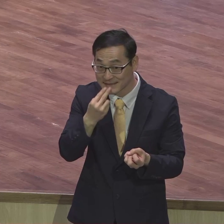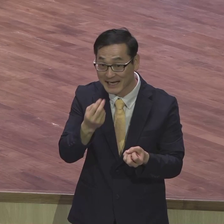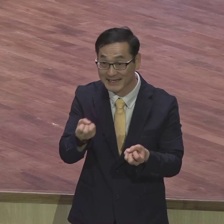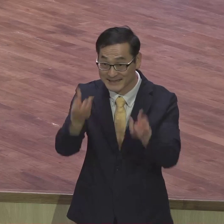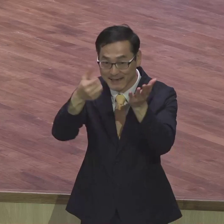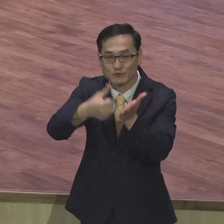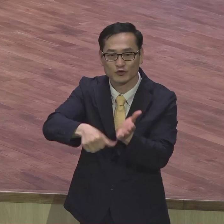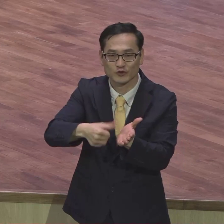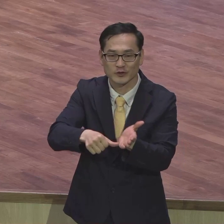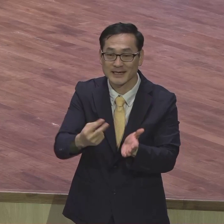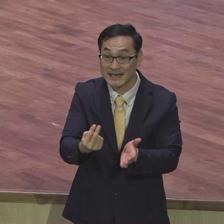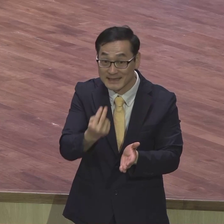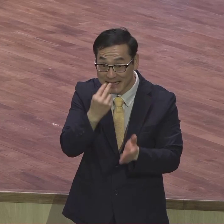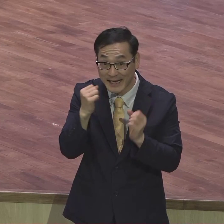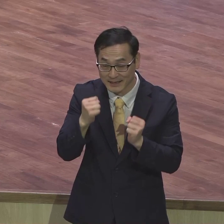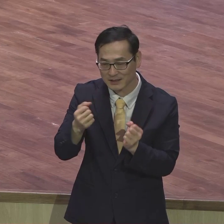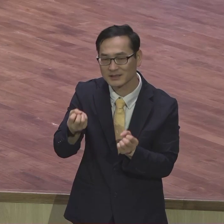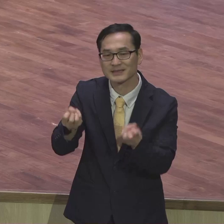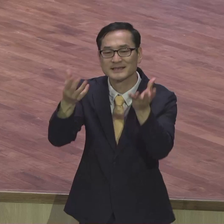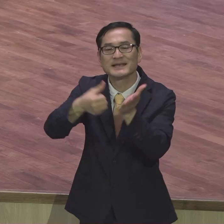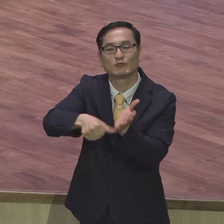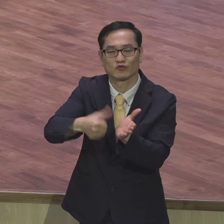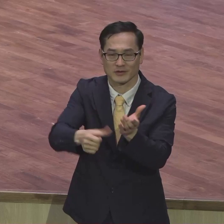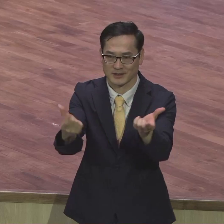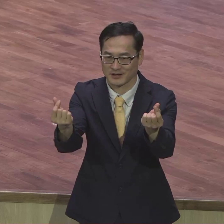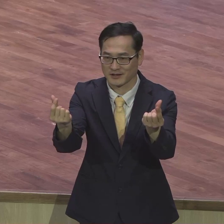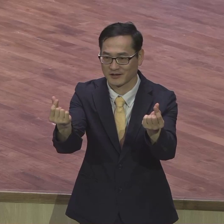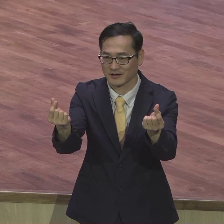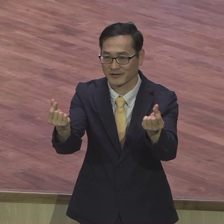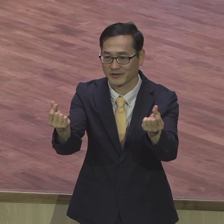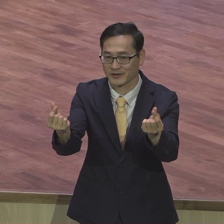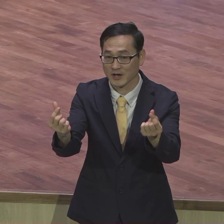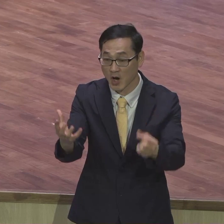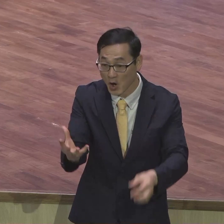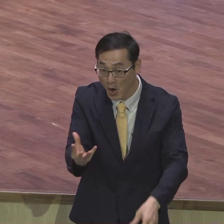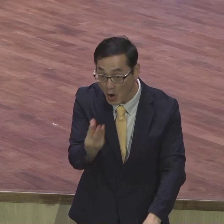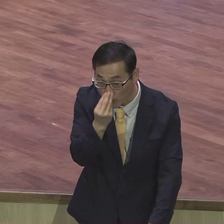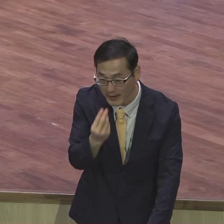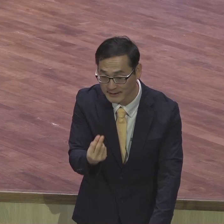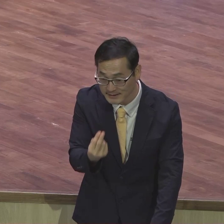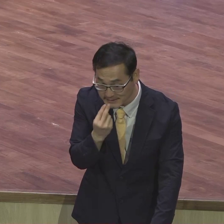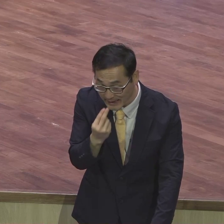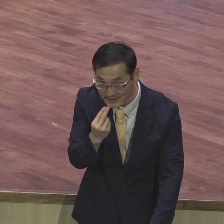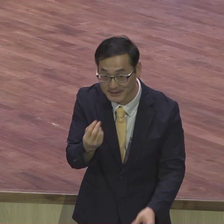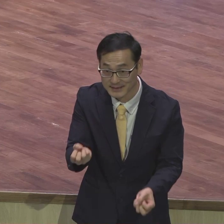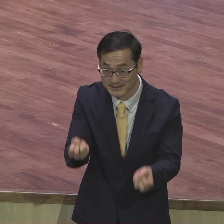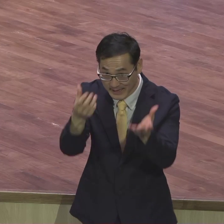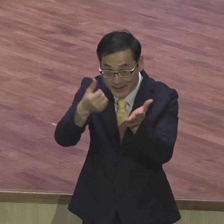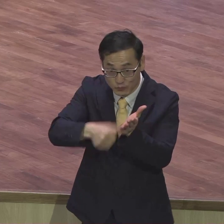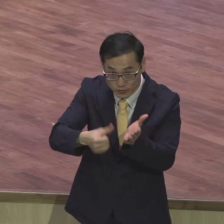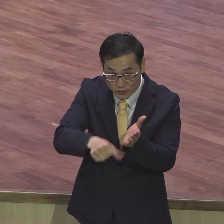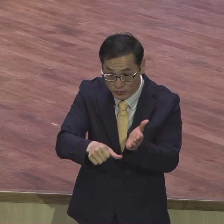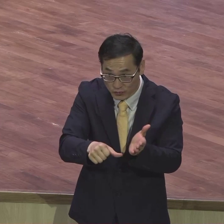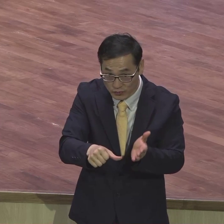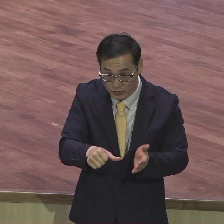되는 삶 성교 여러분 거룩한 산재물이 되라는 표현을 보면요 좀 이상한 느낌이 들 수 있습니다